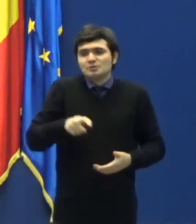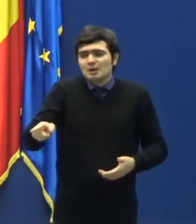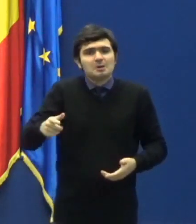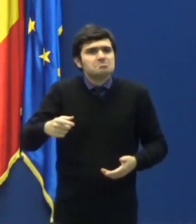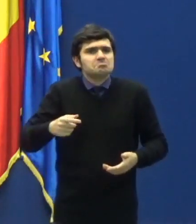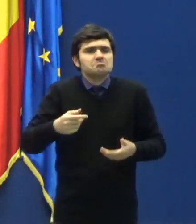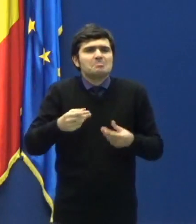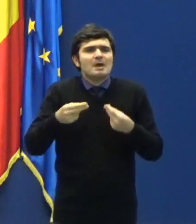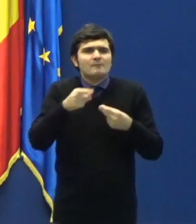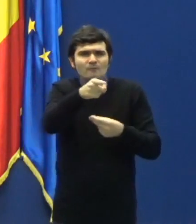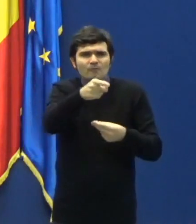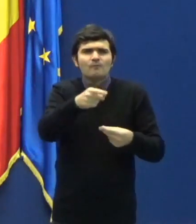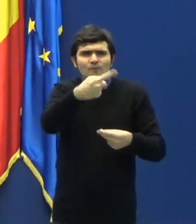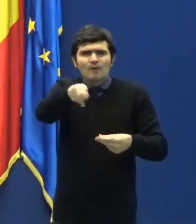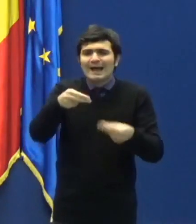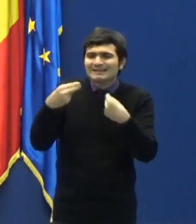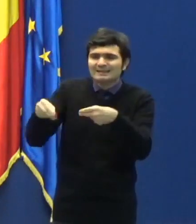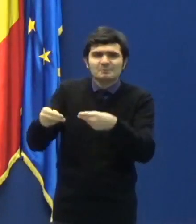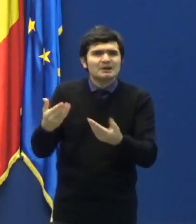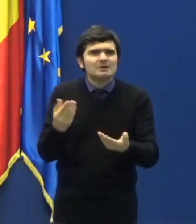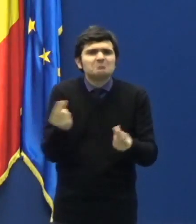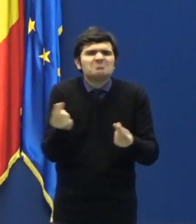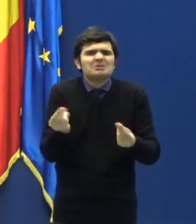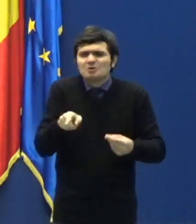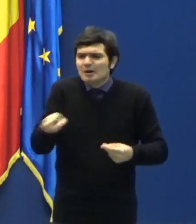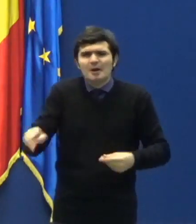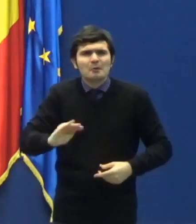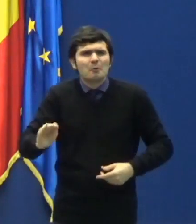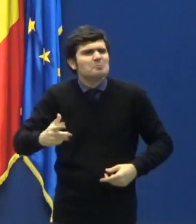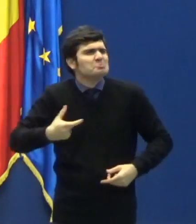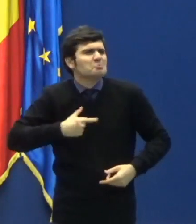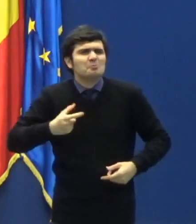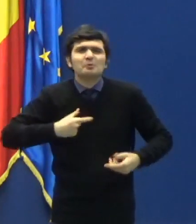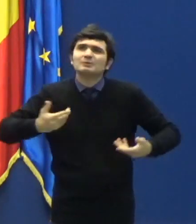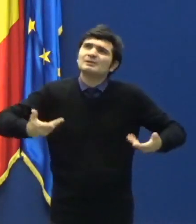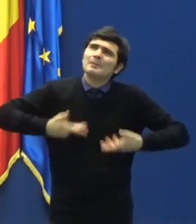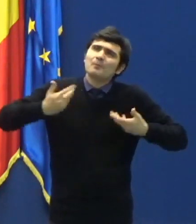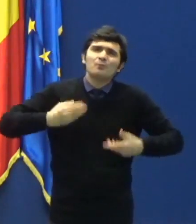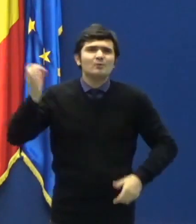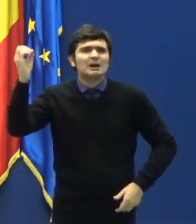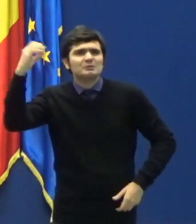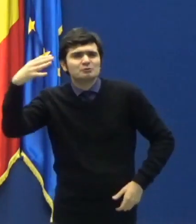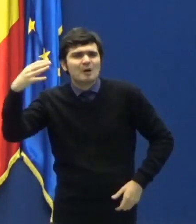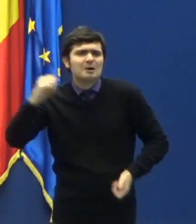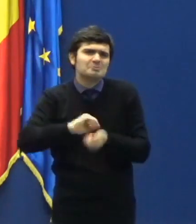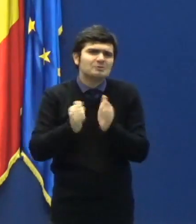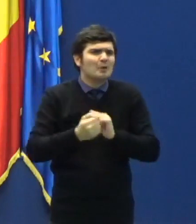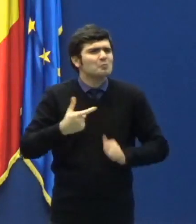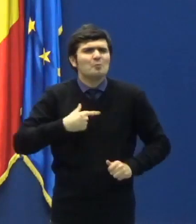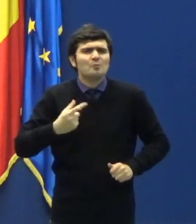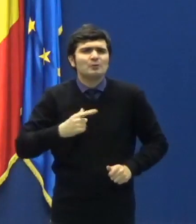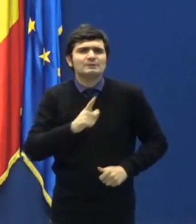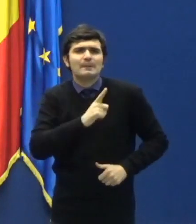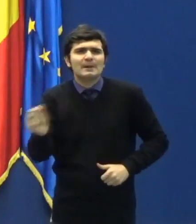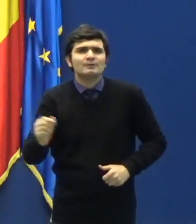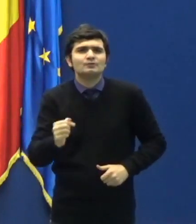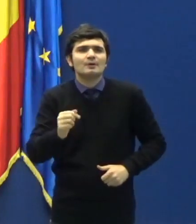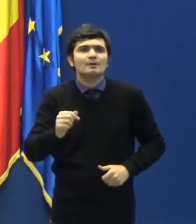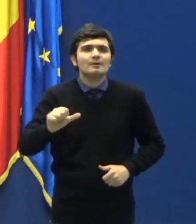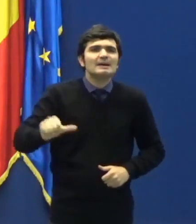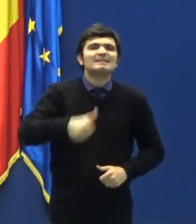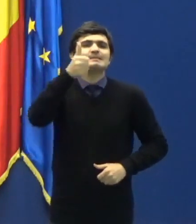soare sau să nu meargă în vacanța de întâi mai la mare.